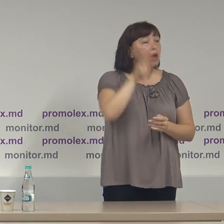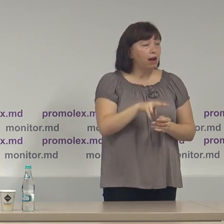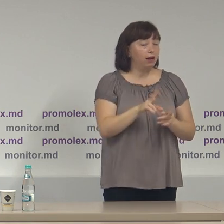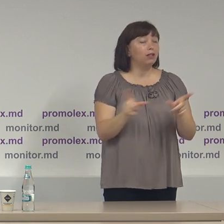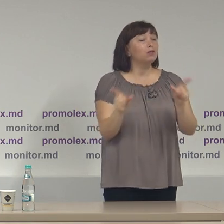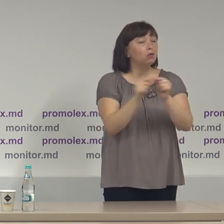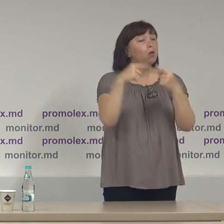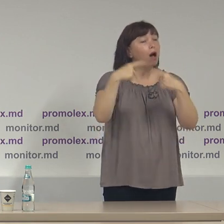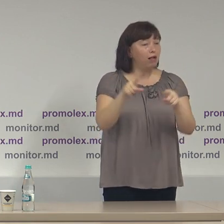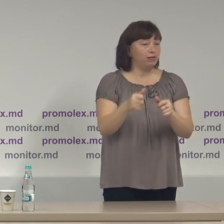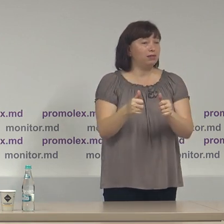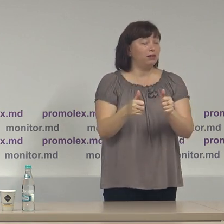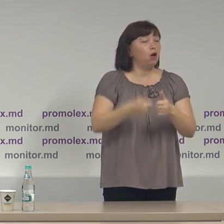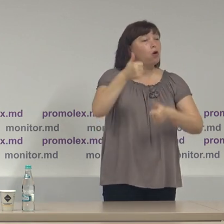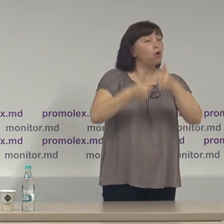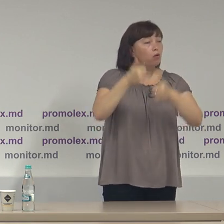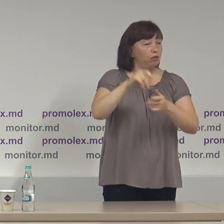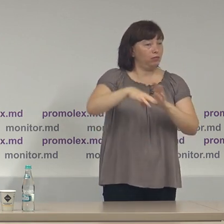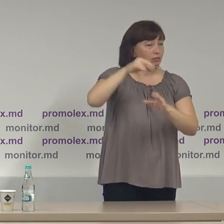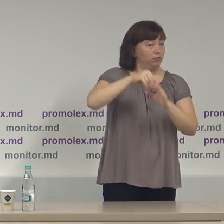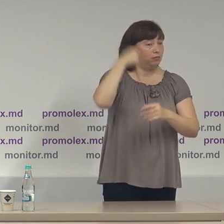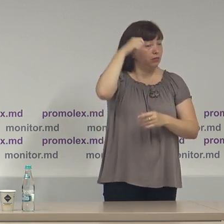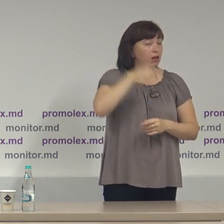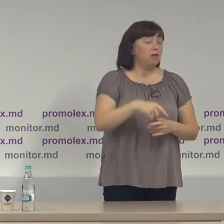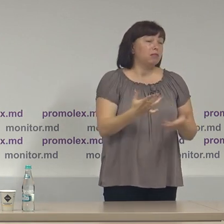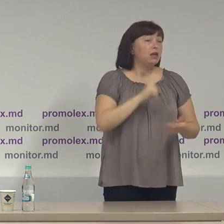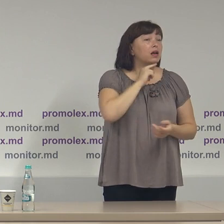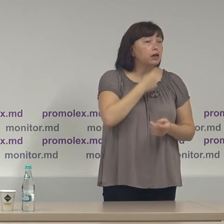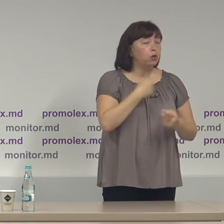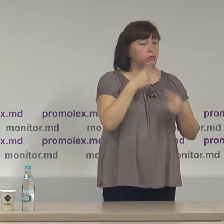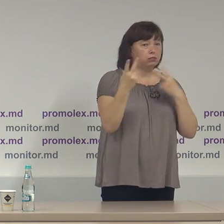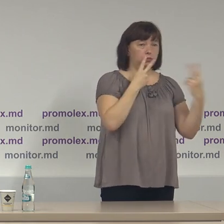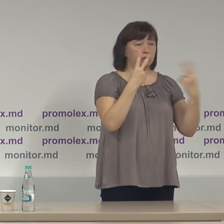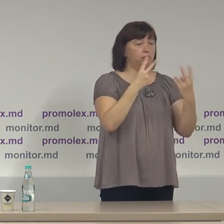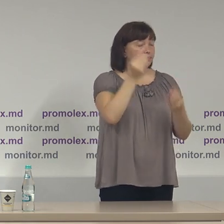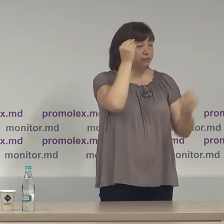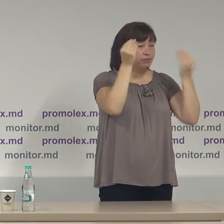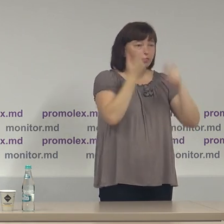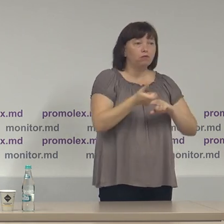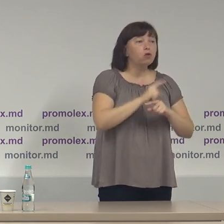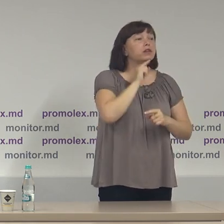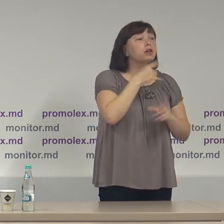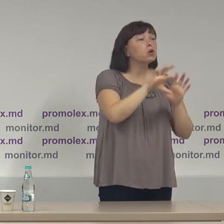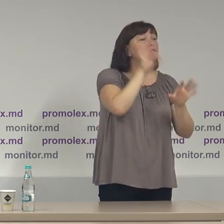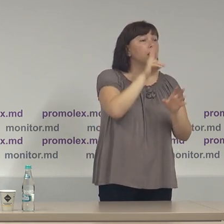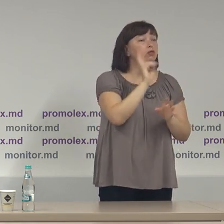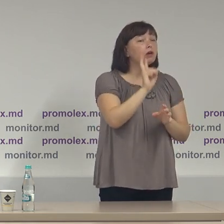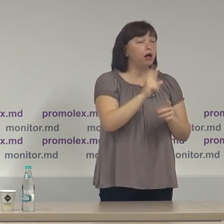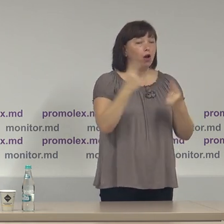contracandidați. Este foarte greu pentru cetățeanul simplu să facă o diferențiere dintre activitățile, între